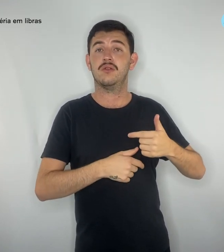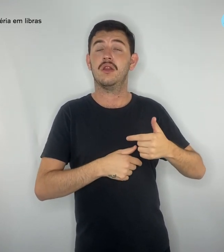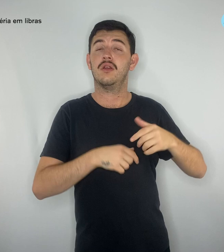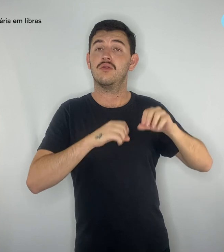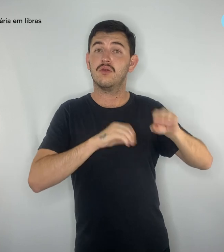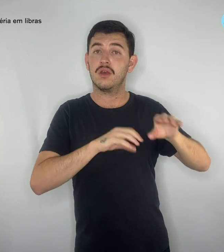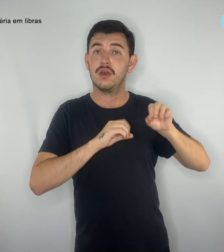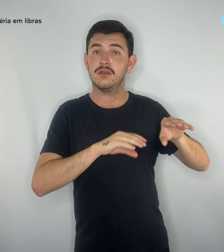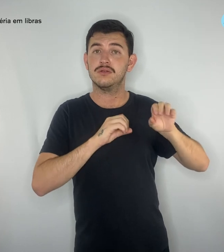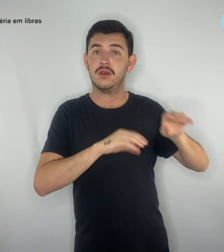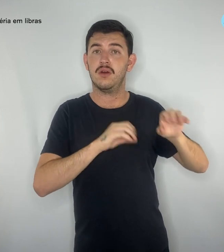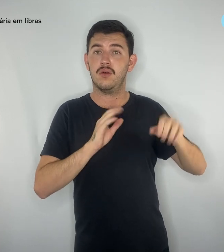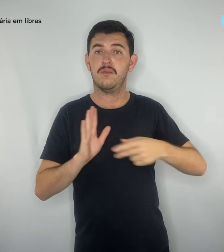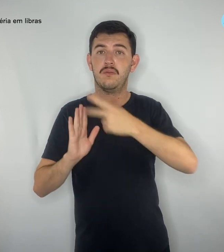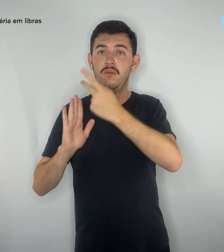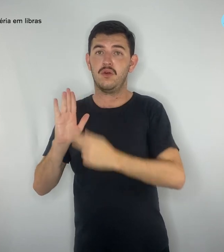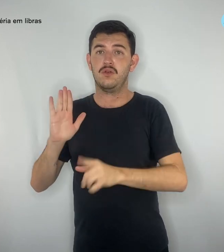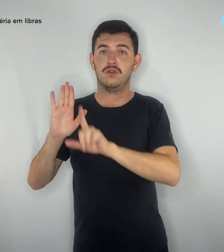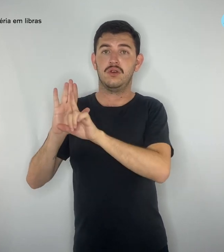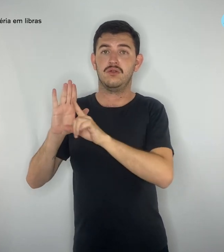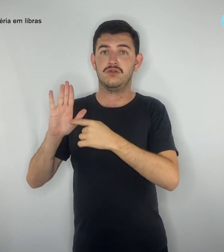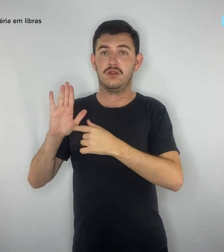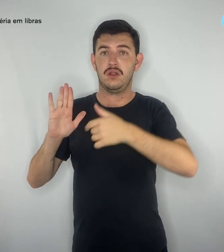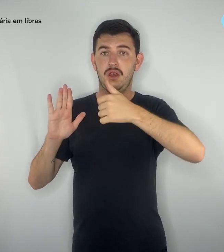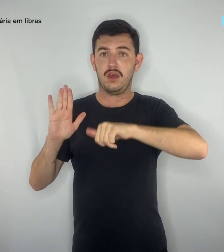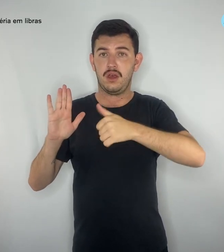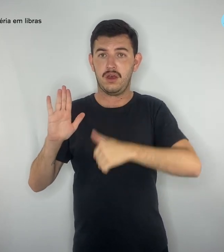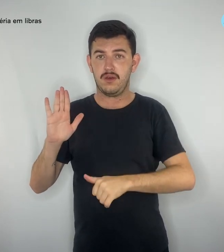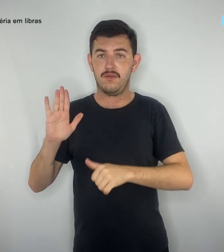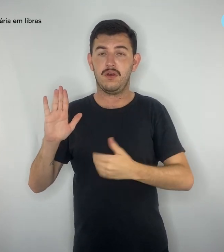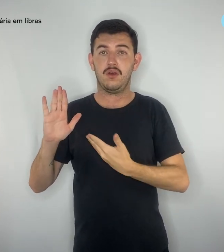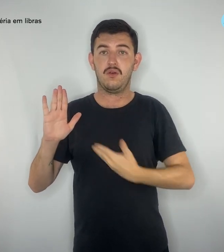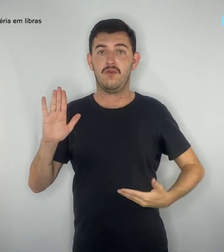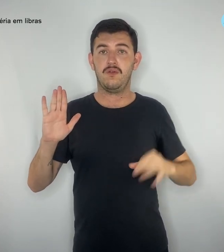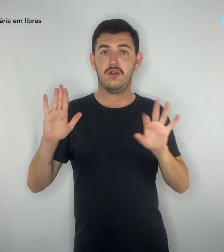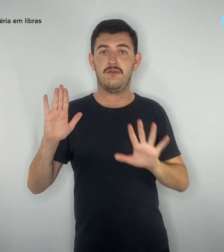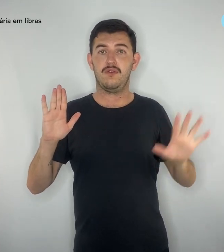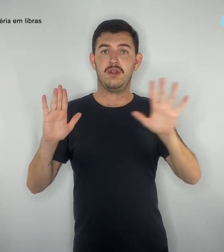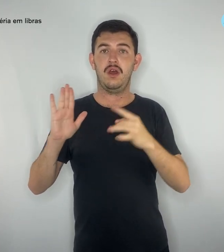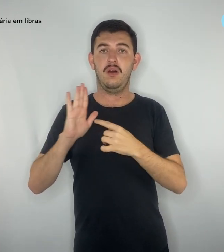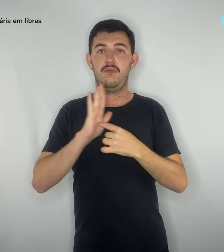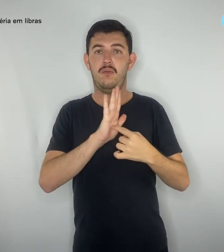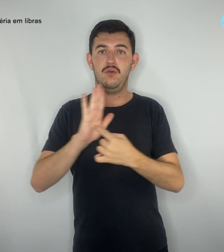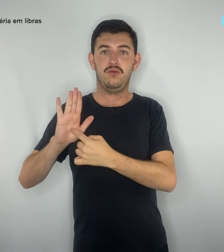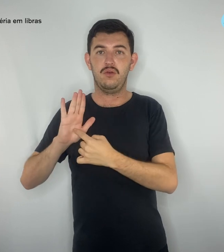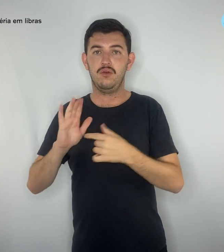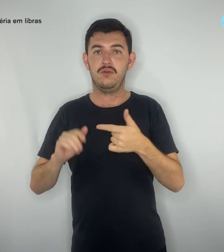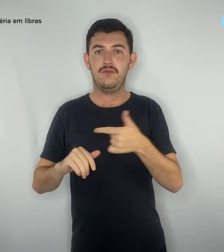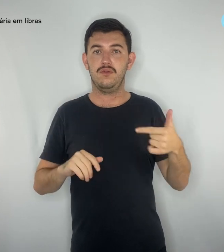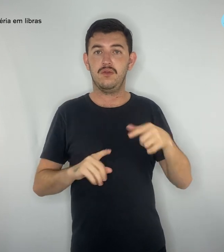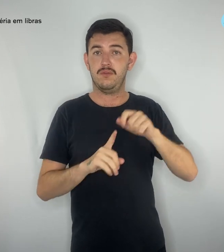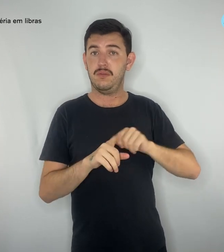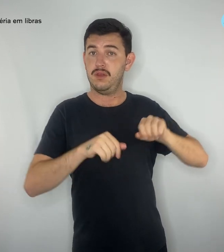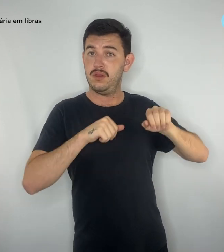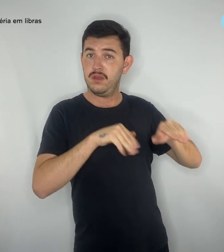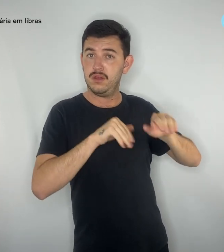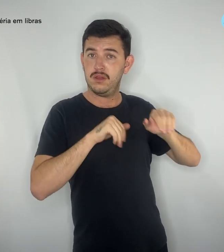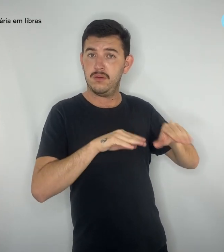na sexta-feira, 22 de nove, pelo governo federal com o intuito de substituir a